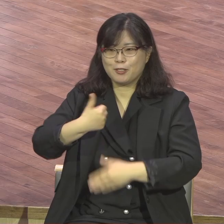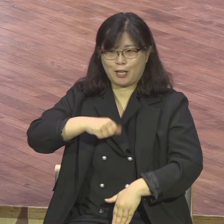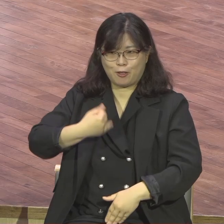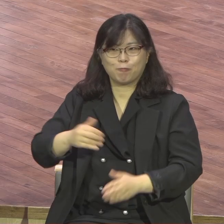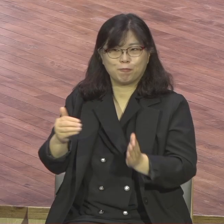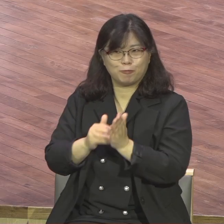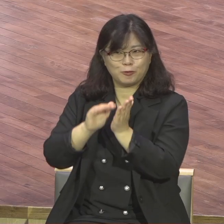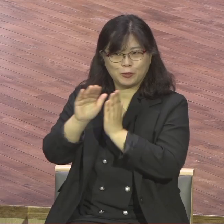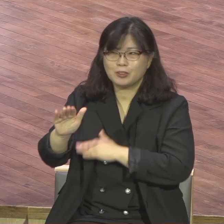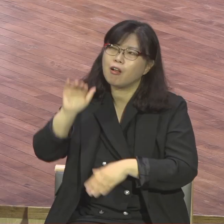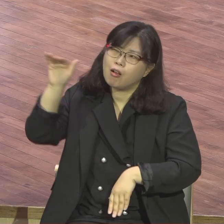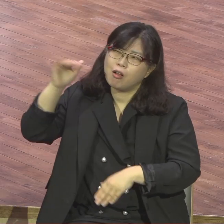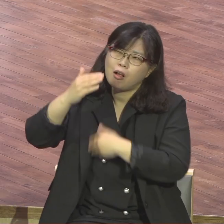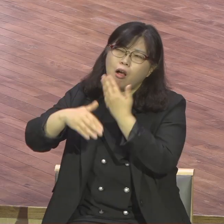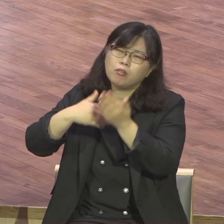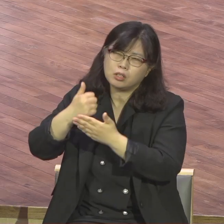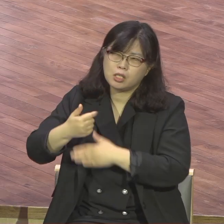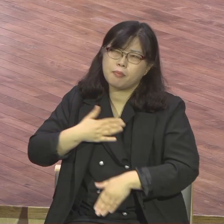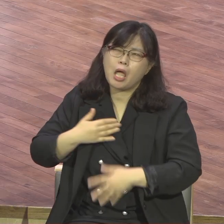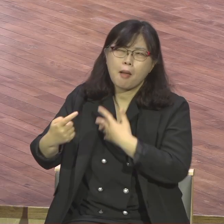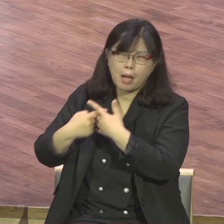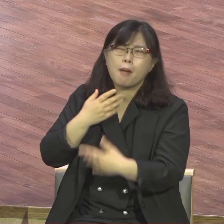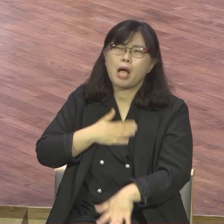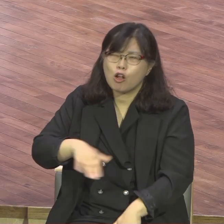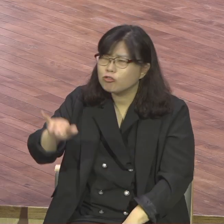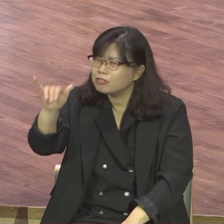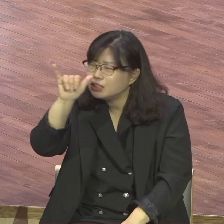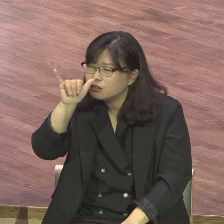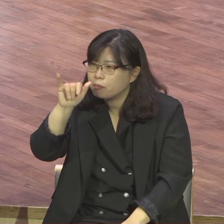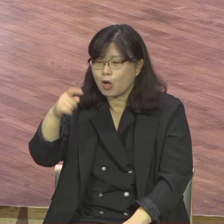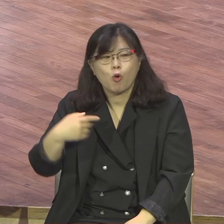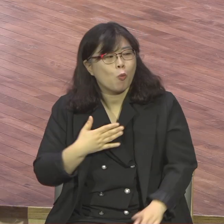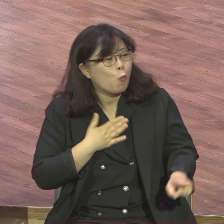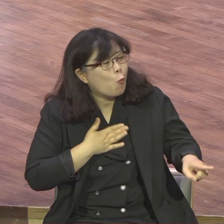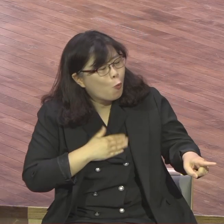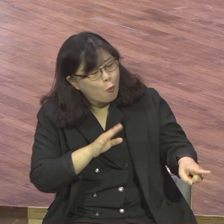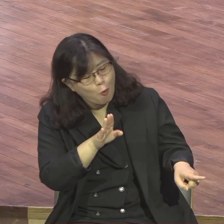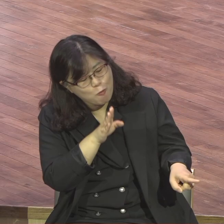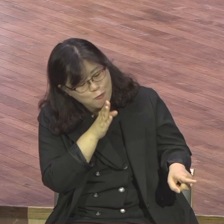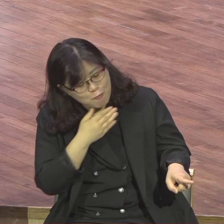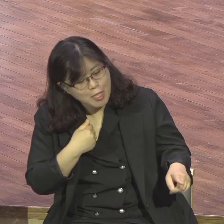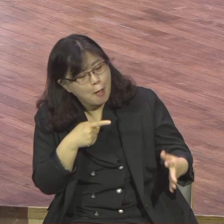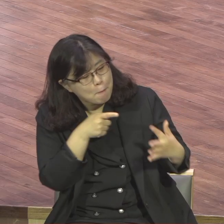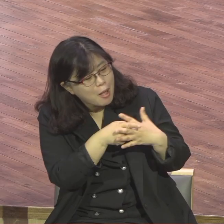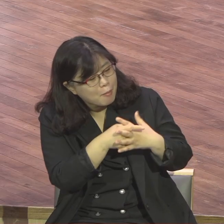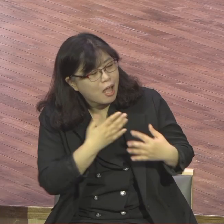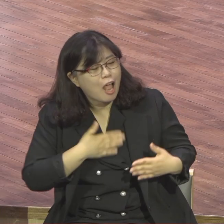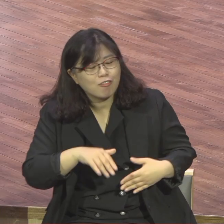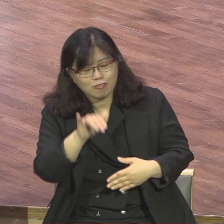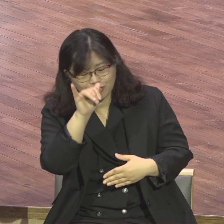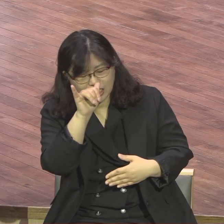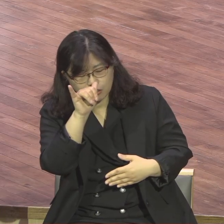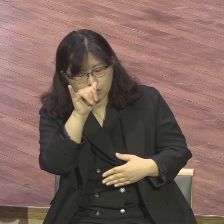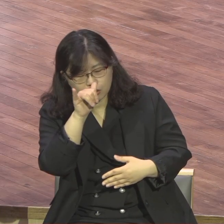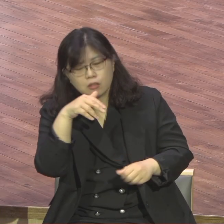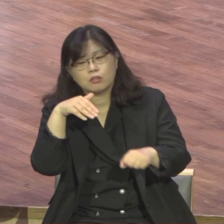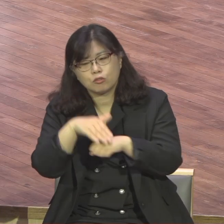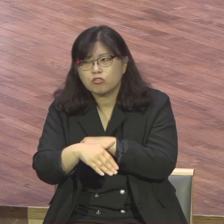다 아신다 그래서 우리는 이제는 과거에 살던 장지 3장 6장